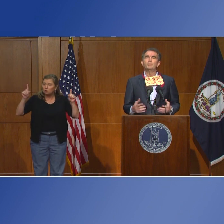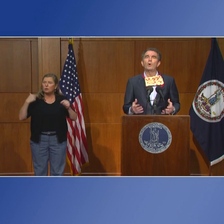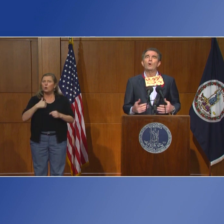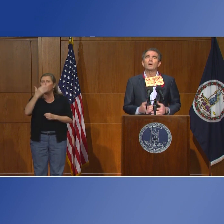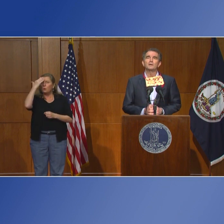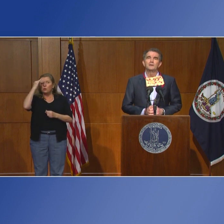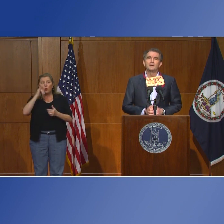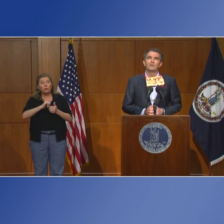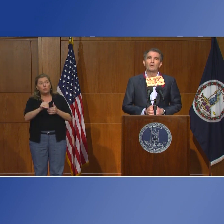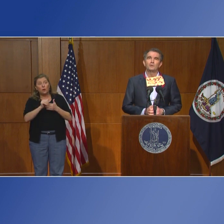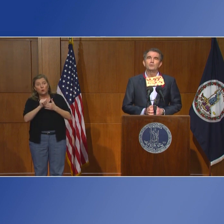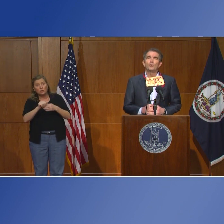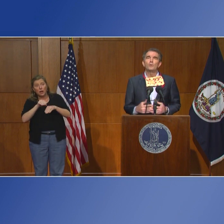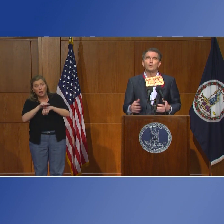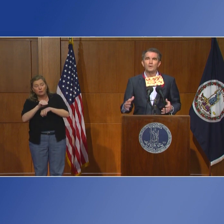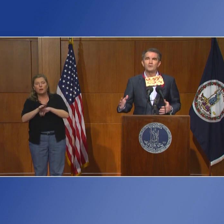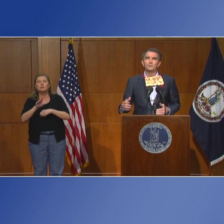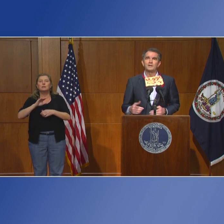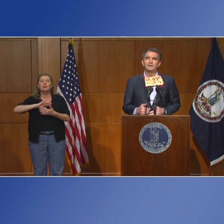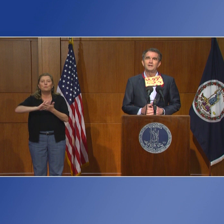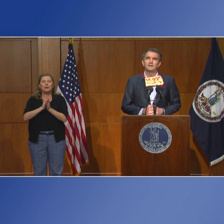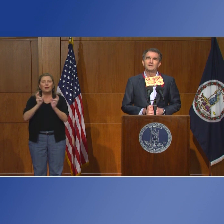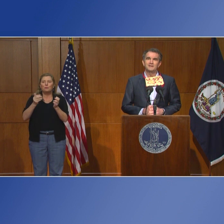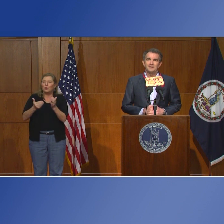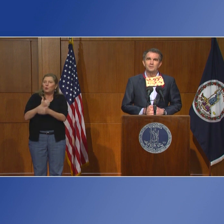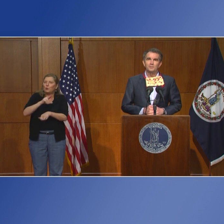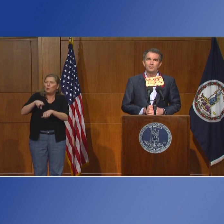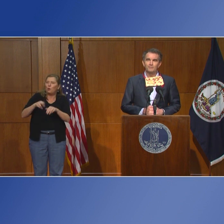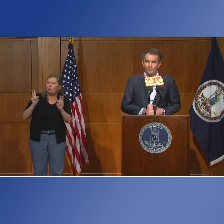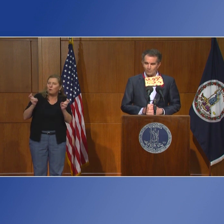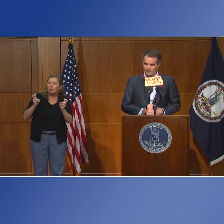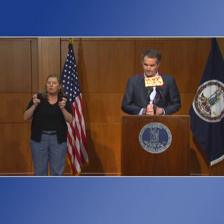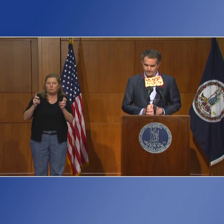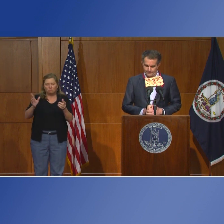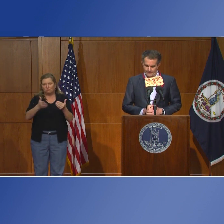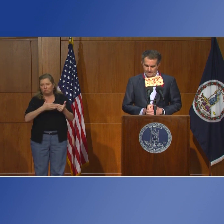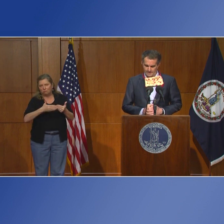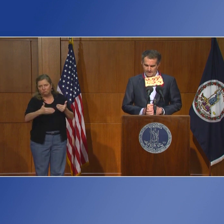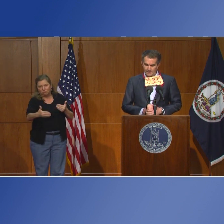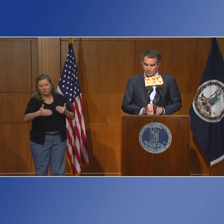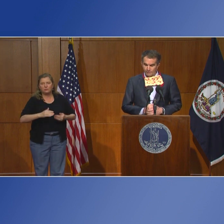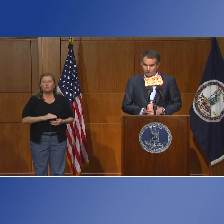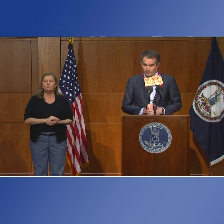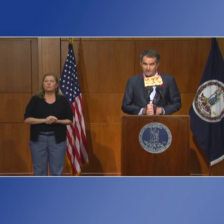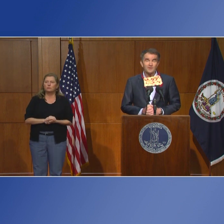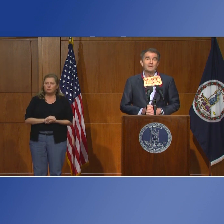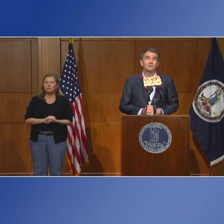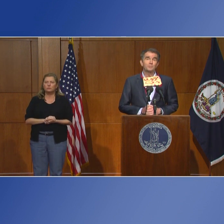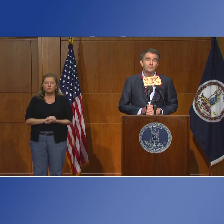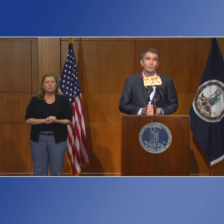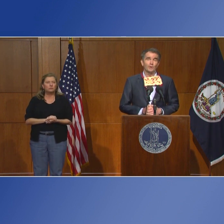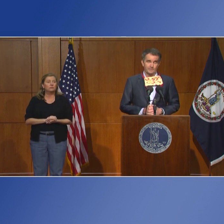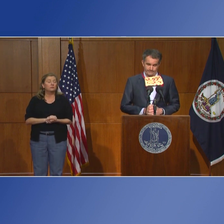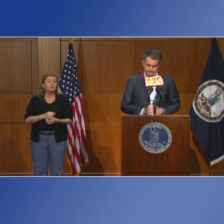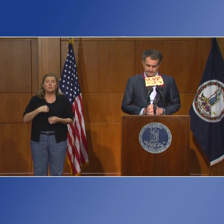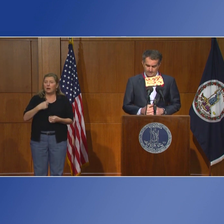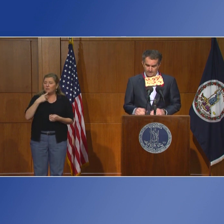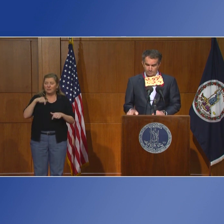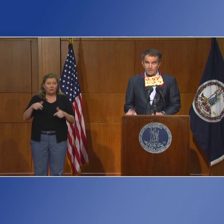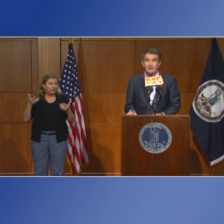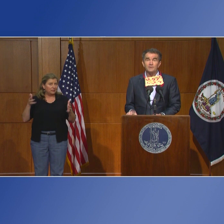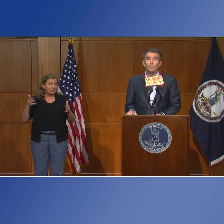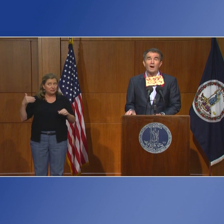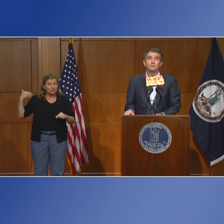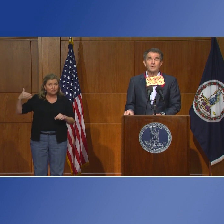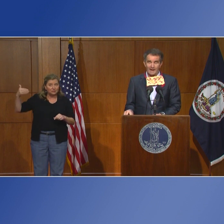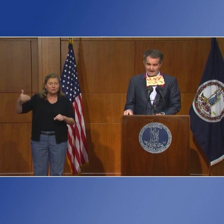Sabemos que esto funciona y van a ser estas pautas parte de nuestra nueva normalidad a medida que avanzamos hacia el